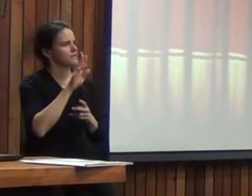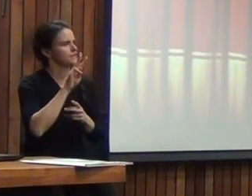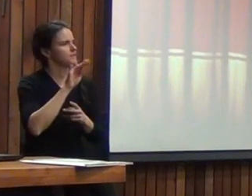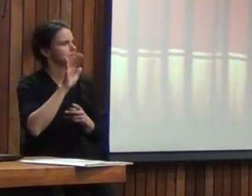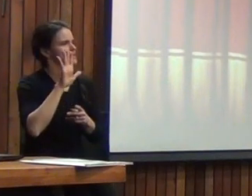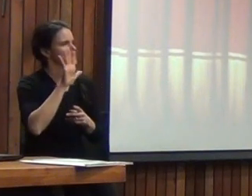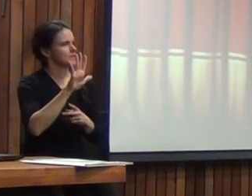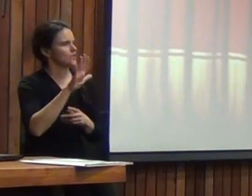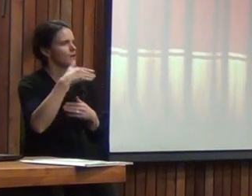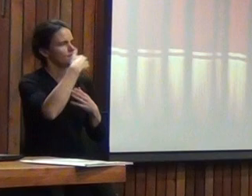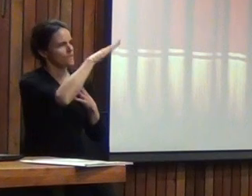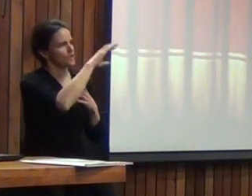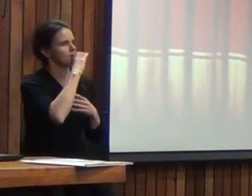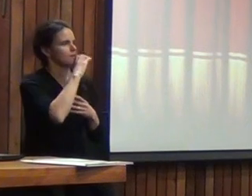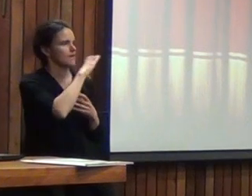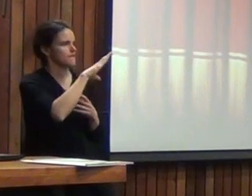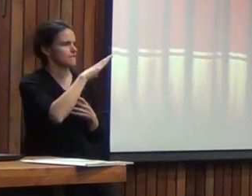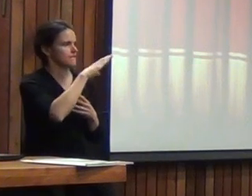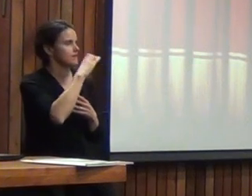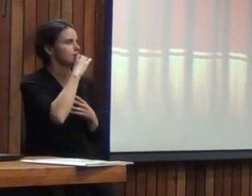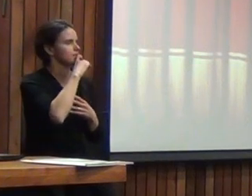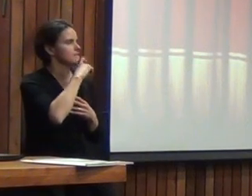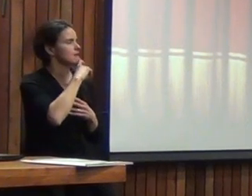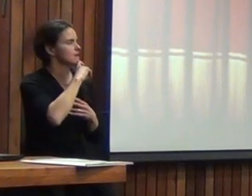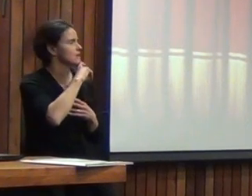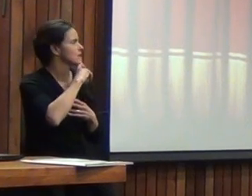café fuera muchas gracias gracias